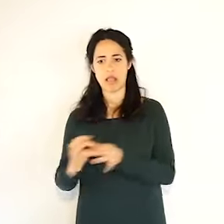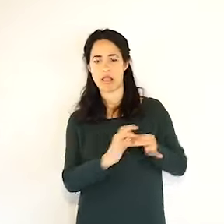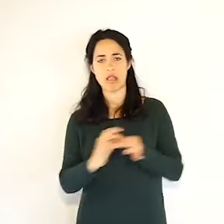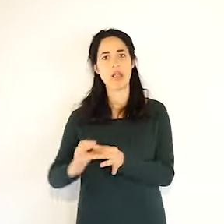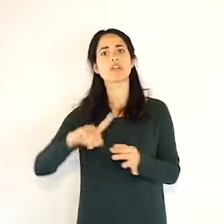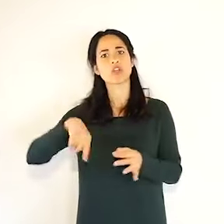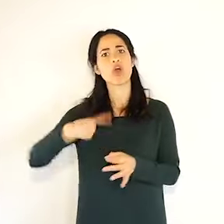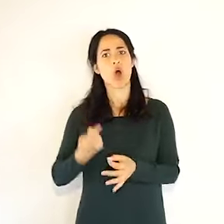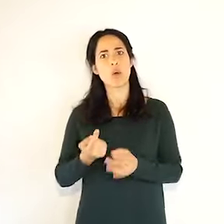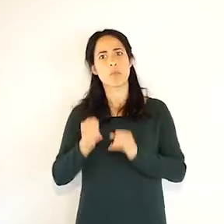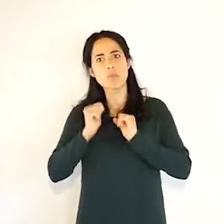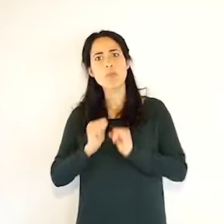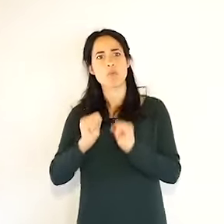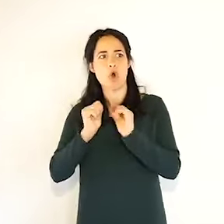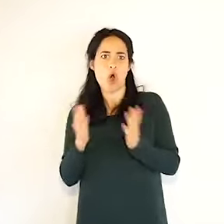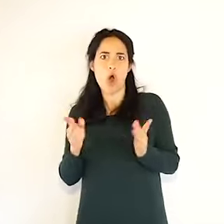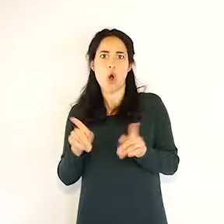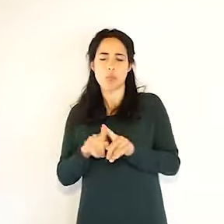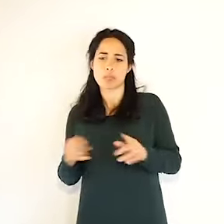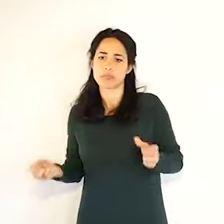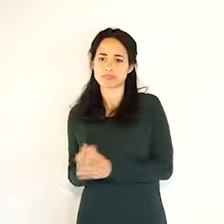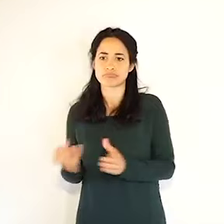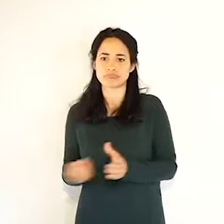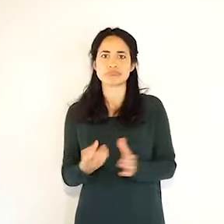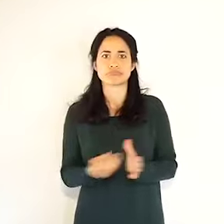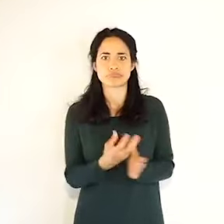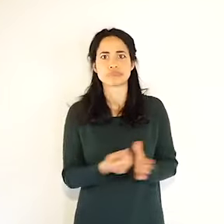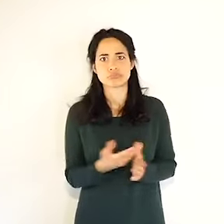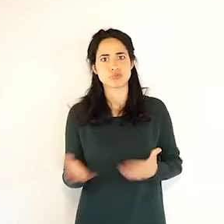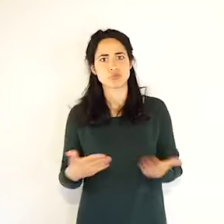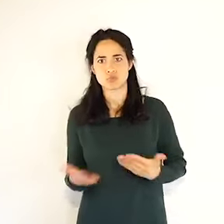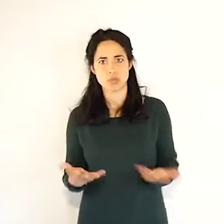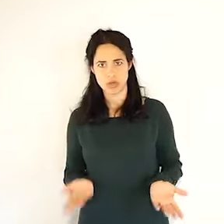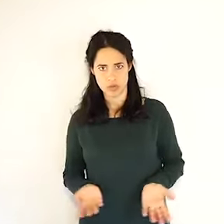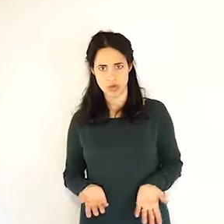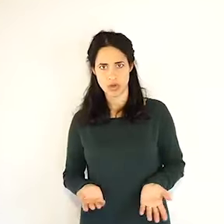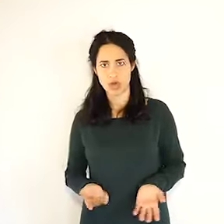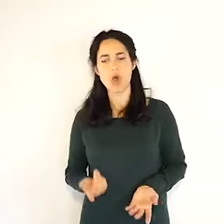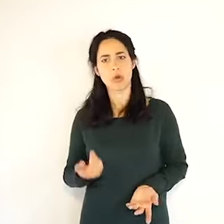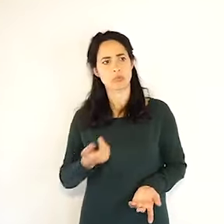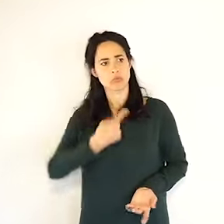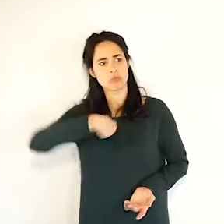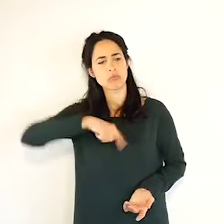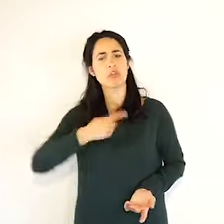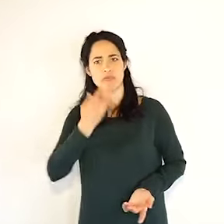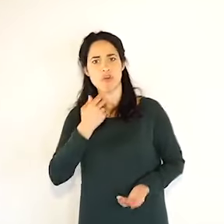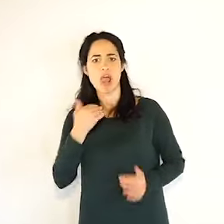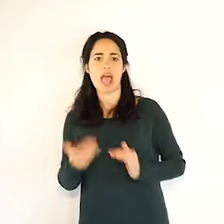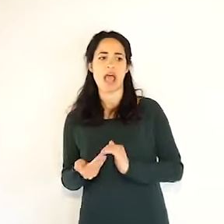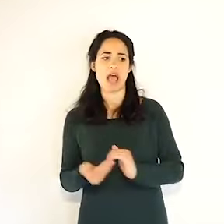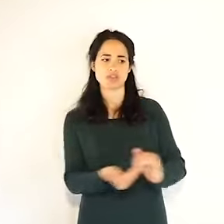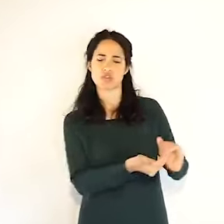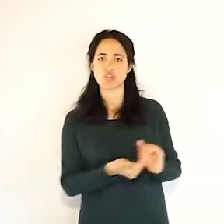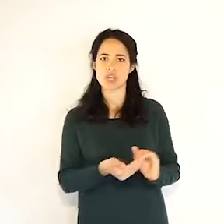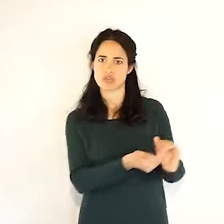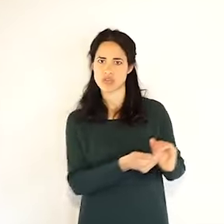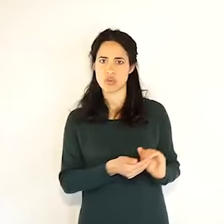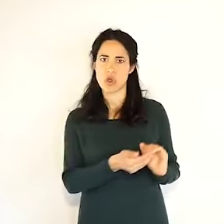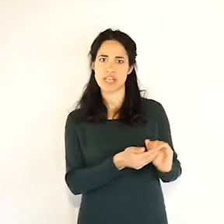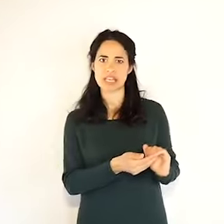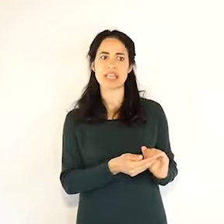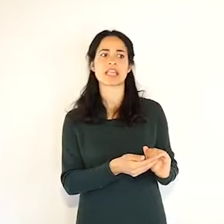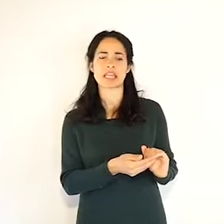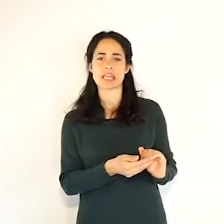dica queste condizioni garantiscono la riapertura in sicurezza è quello che stanno facendo molte imprese oggi voglio